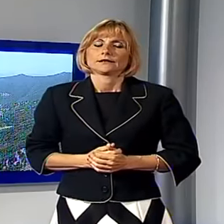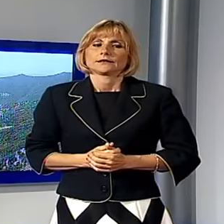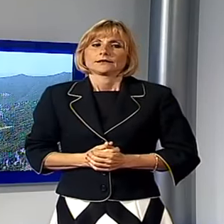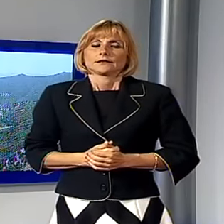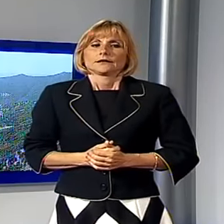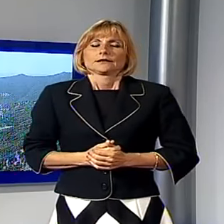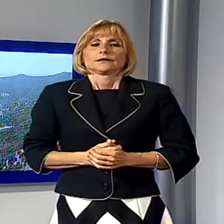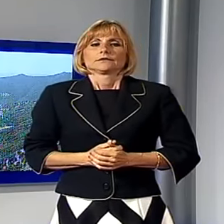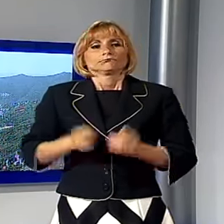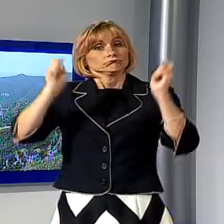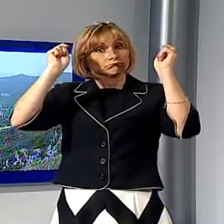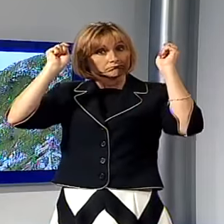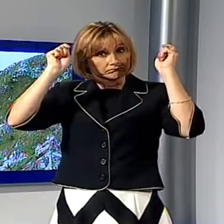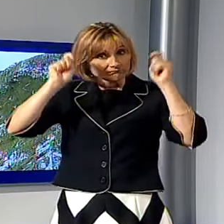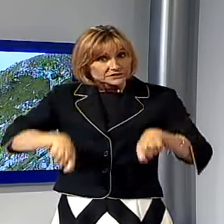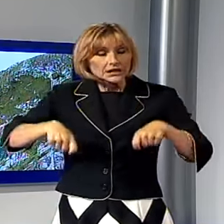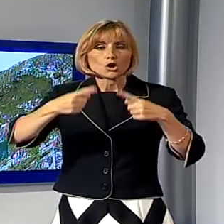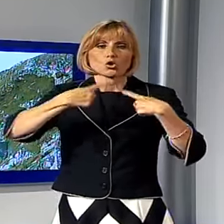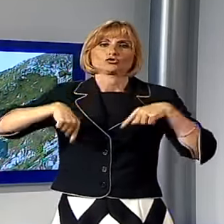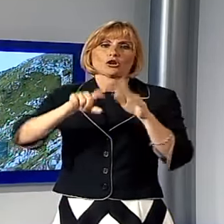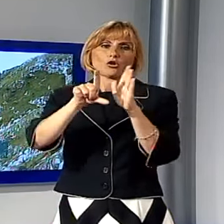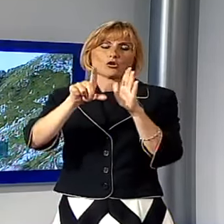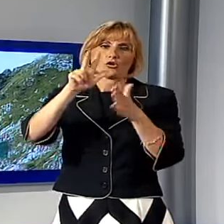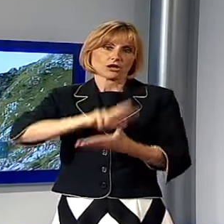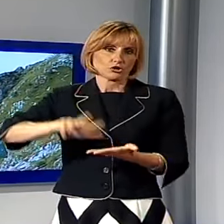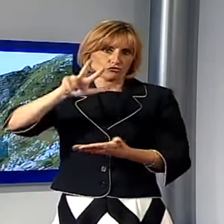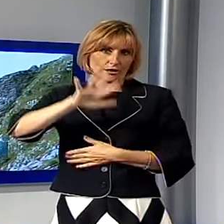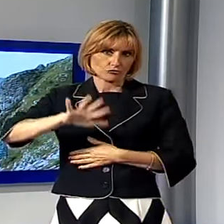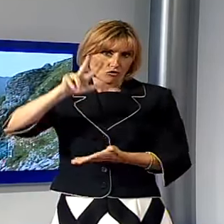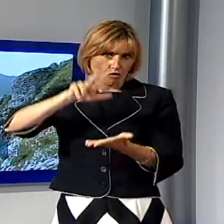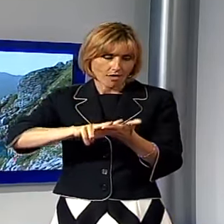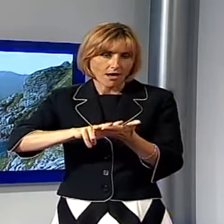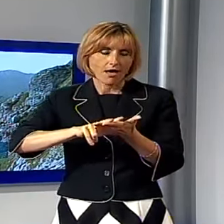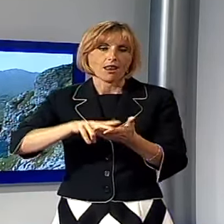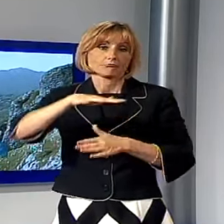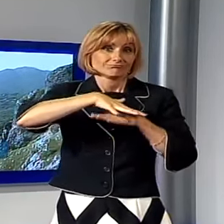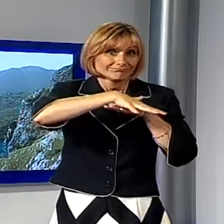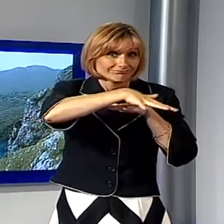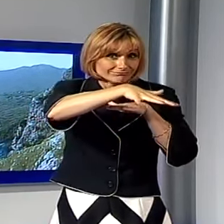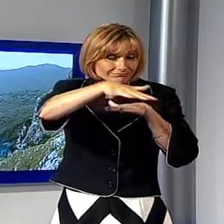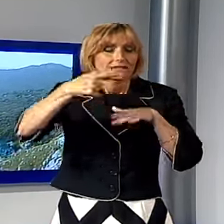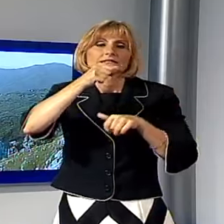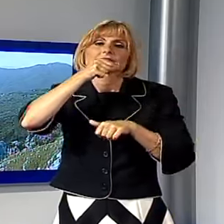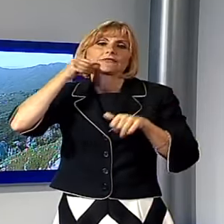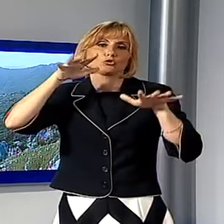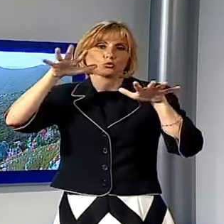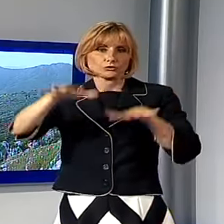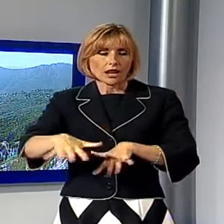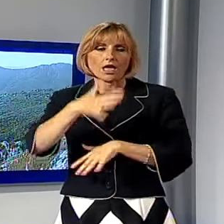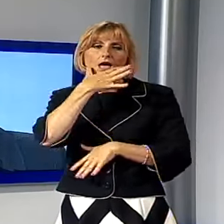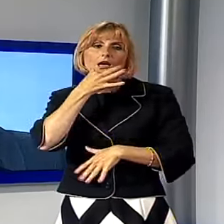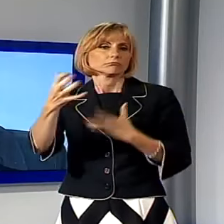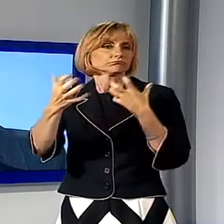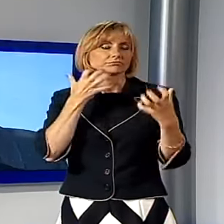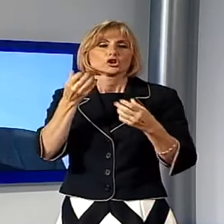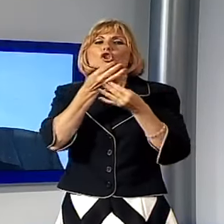incassa il via libera dal Consiglio regionale il discusso piano paesaggistico servirà a tutelare e abbellire il volto amato